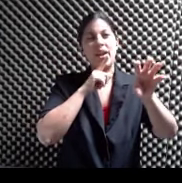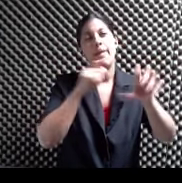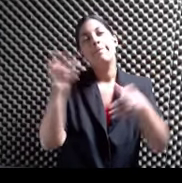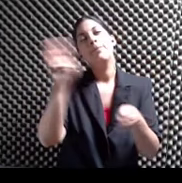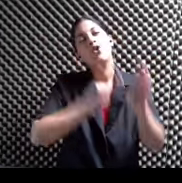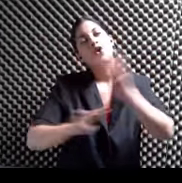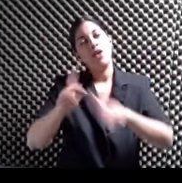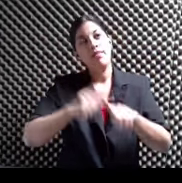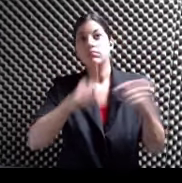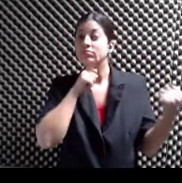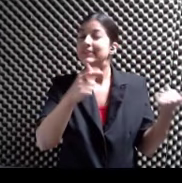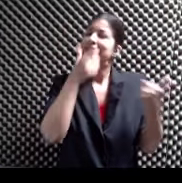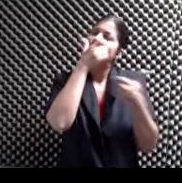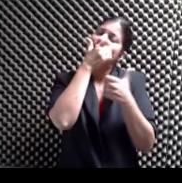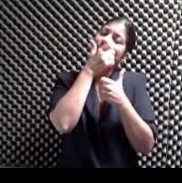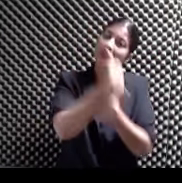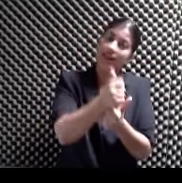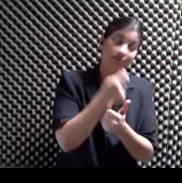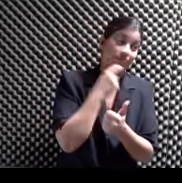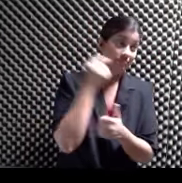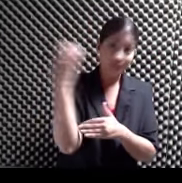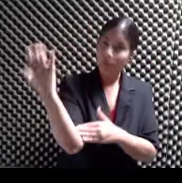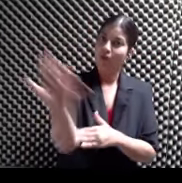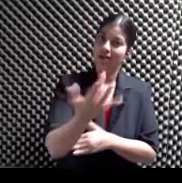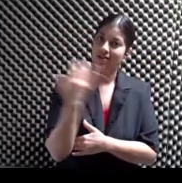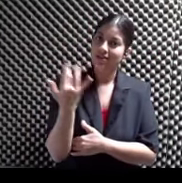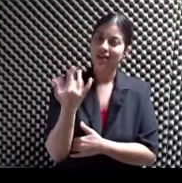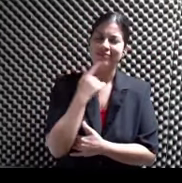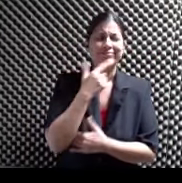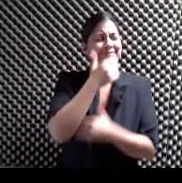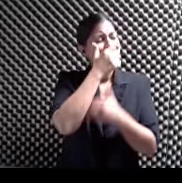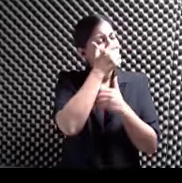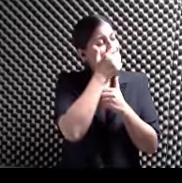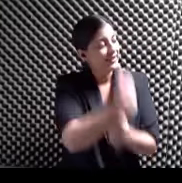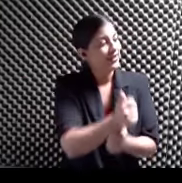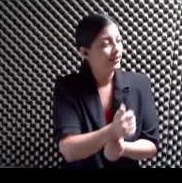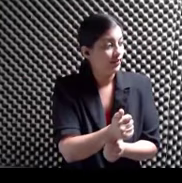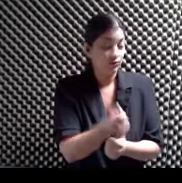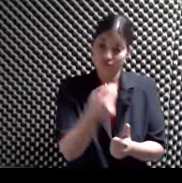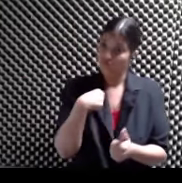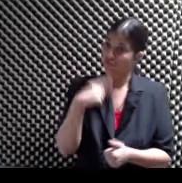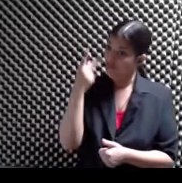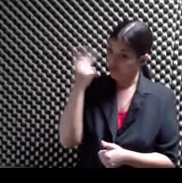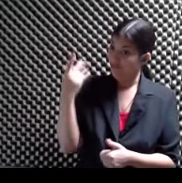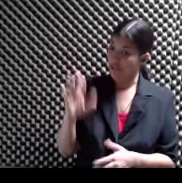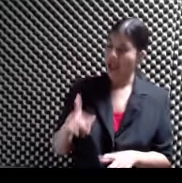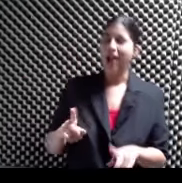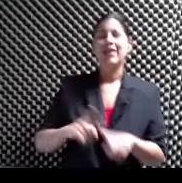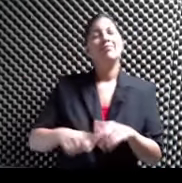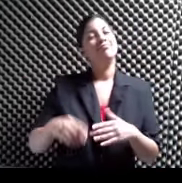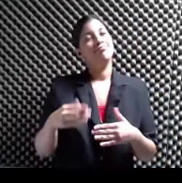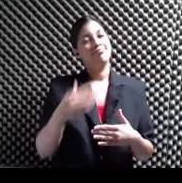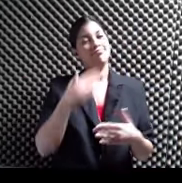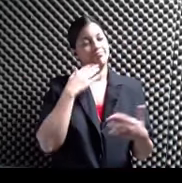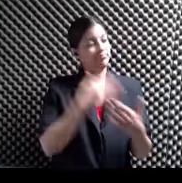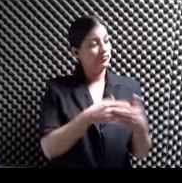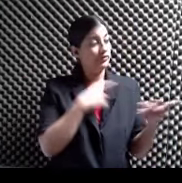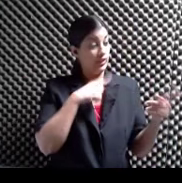interesante De naturaleza De naturaleza Que yo no lo he experimentado Y sería algo bien chévere Muy interesante Hay cantidad de actividades Luego hasta la